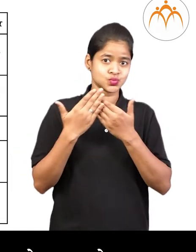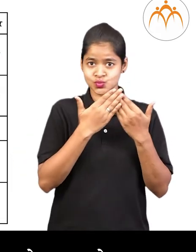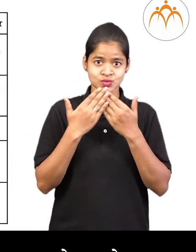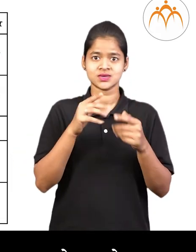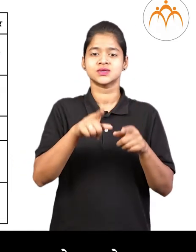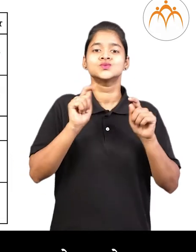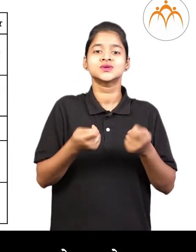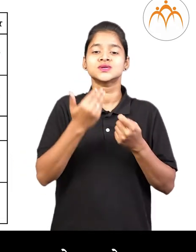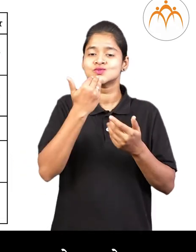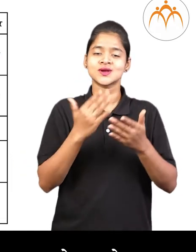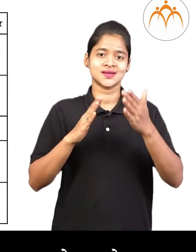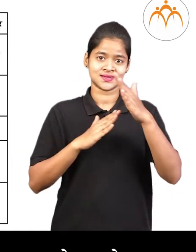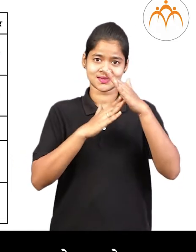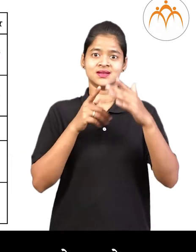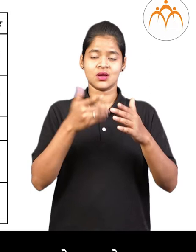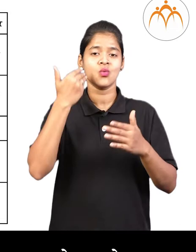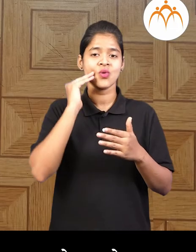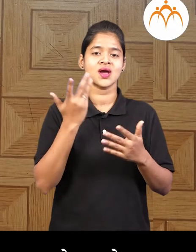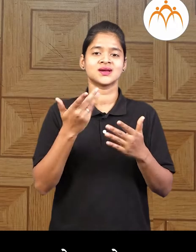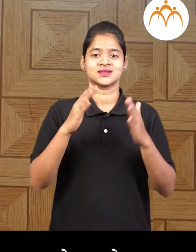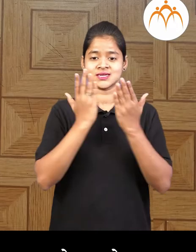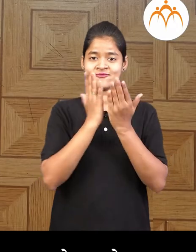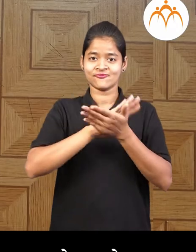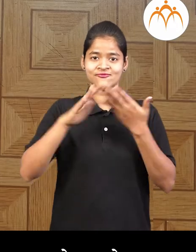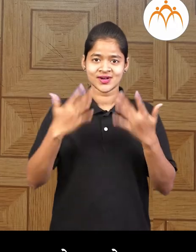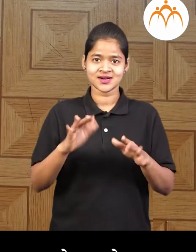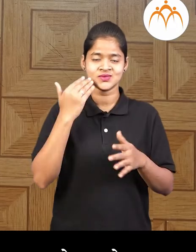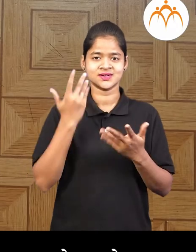केवाँ शाडा केवाँ सुटना रे हे सर्व